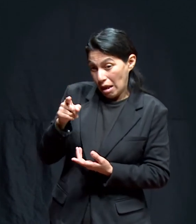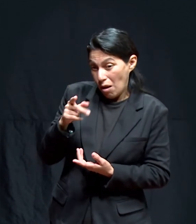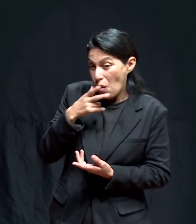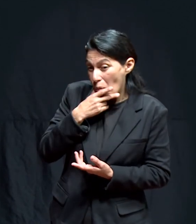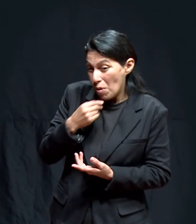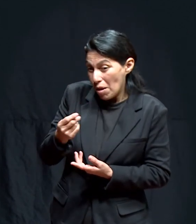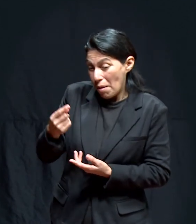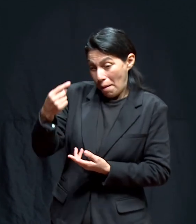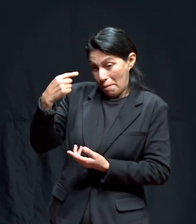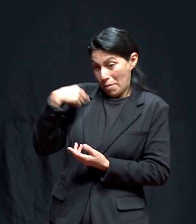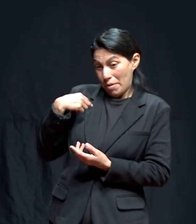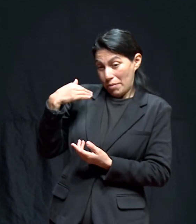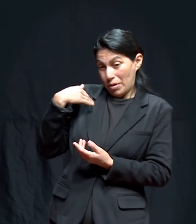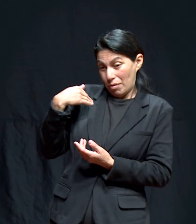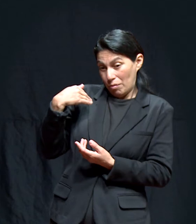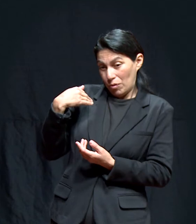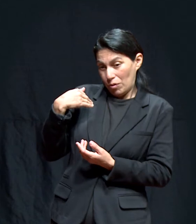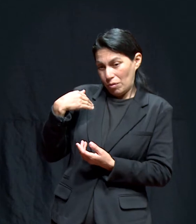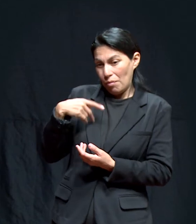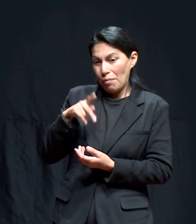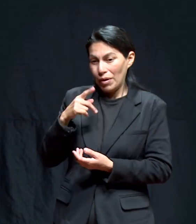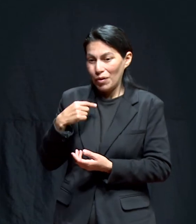era la oportunidad que Dios estaba esperando.